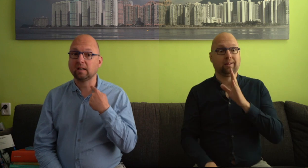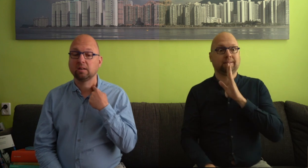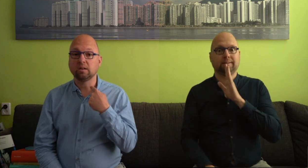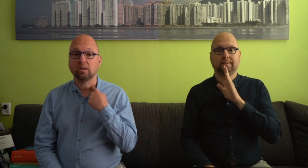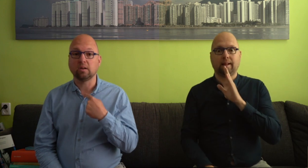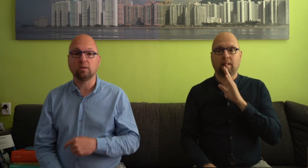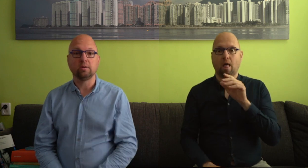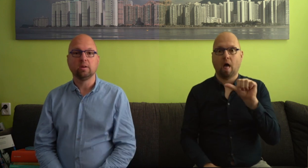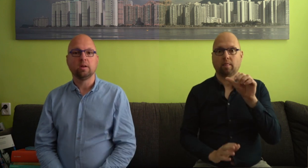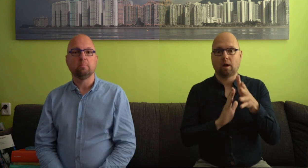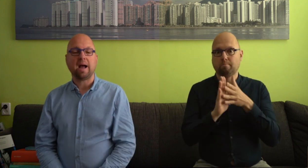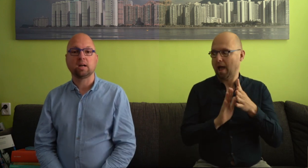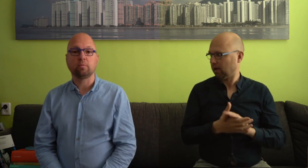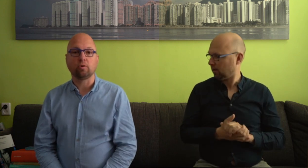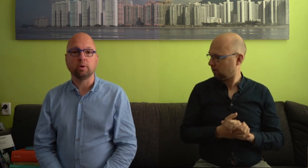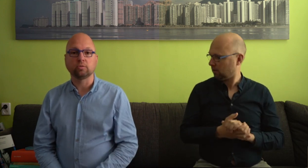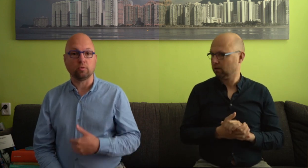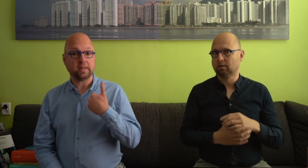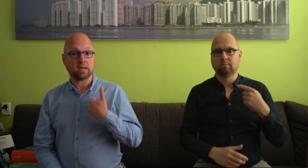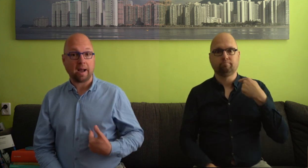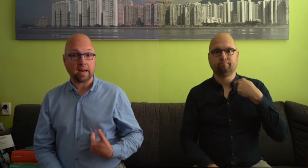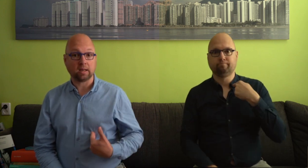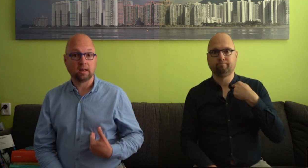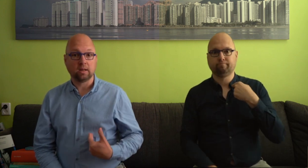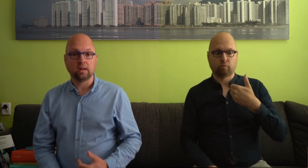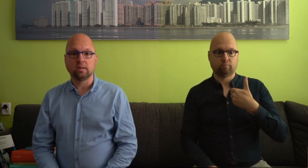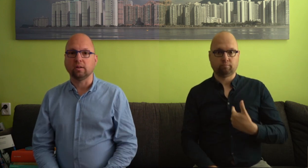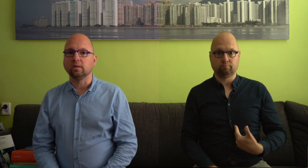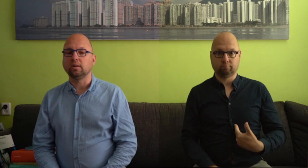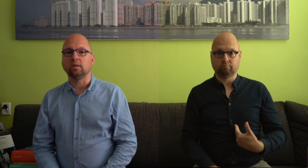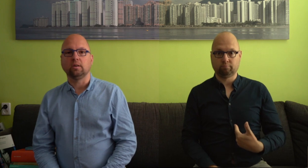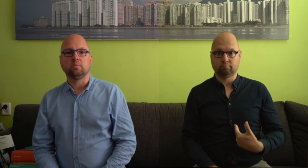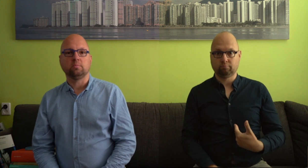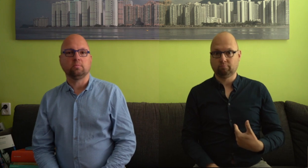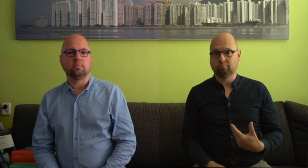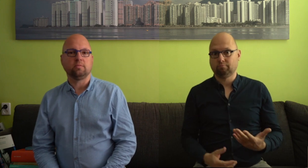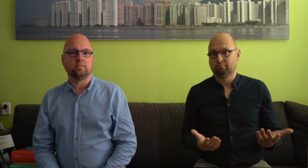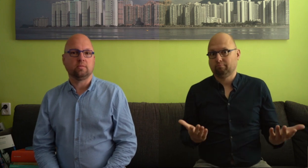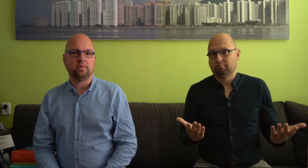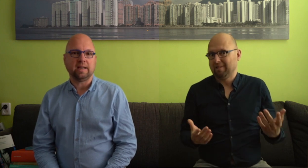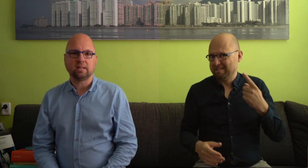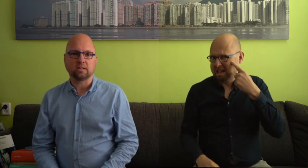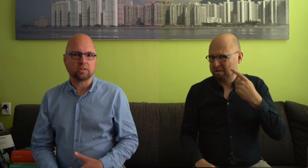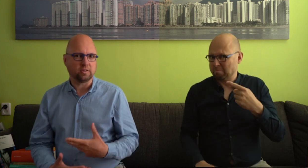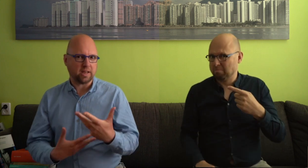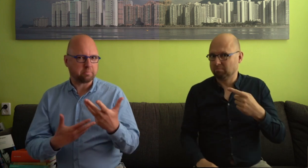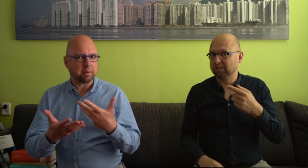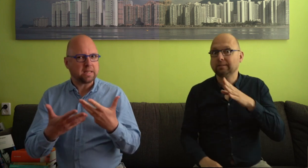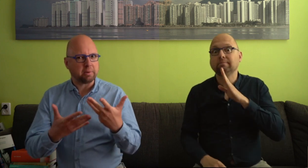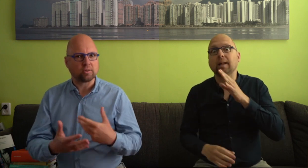maak bijvoorbeeld of dit gebaar dan denk ik dat als we een experimentje met